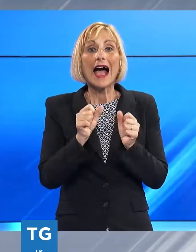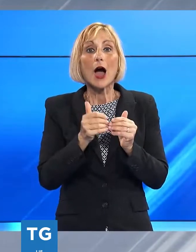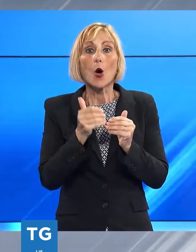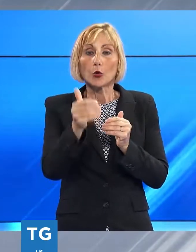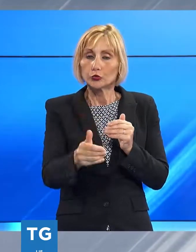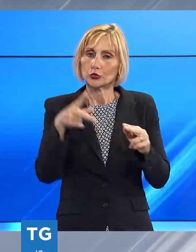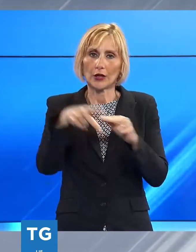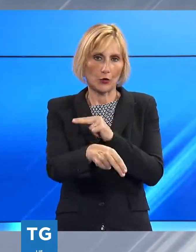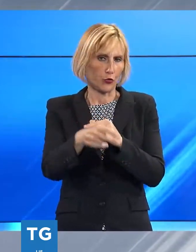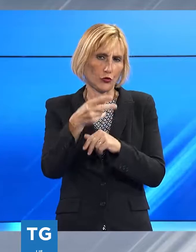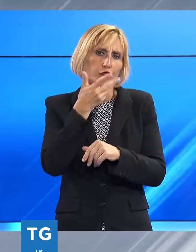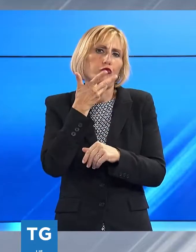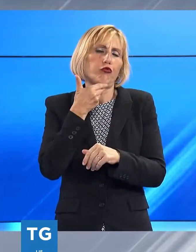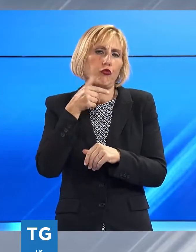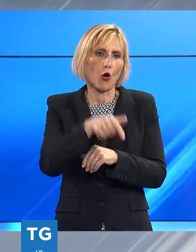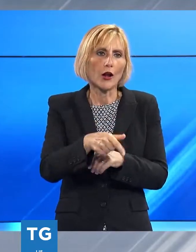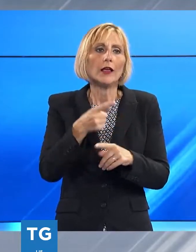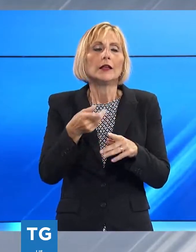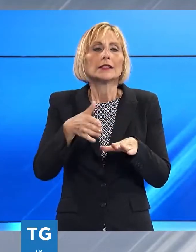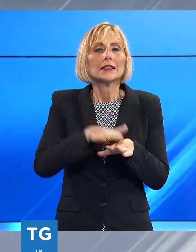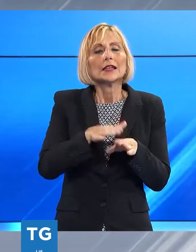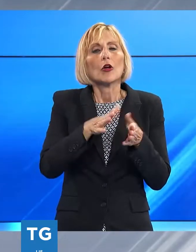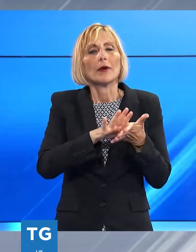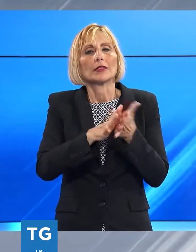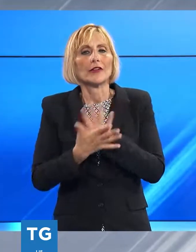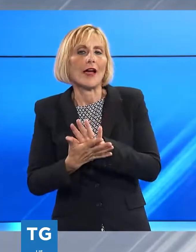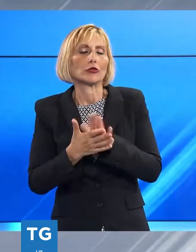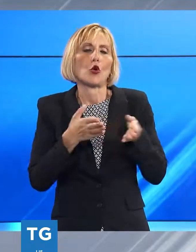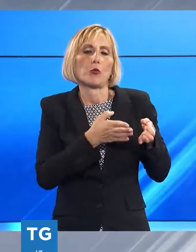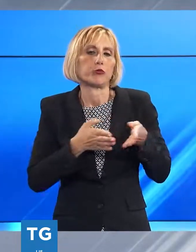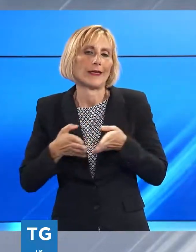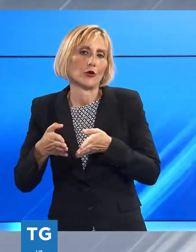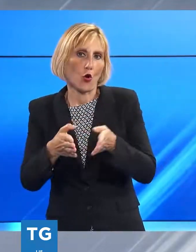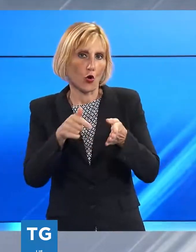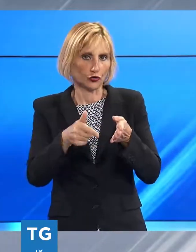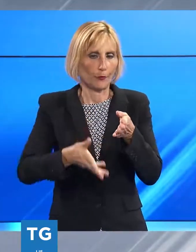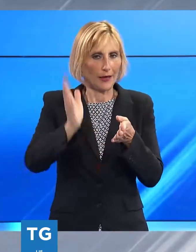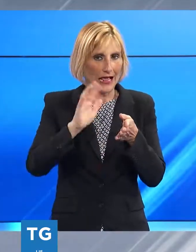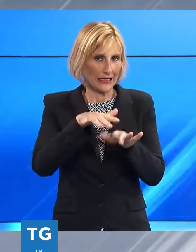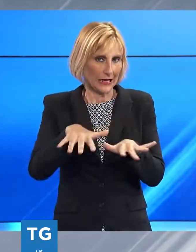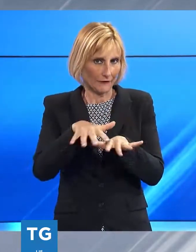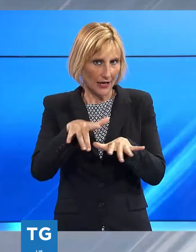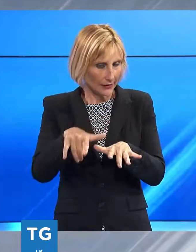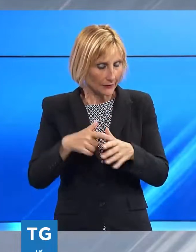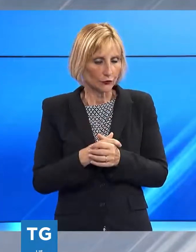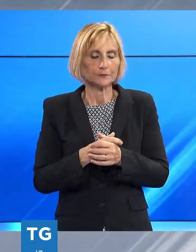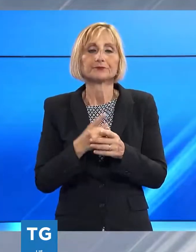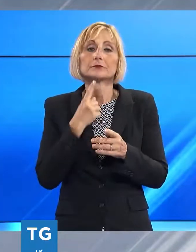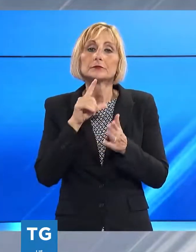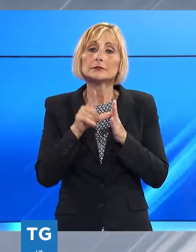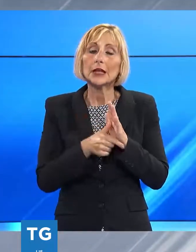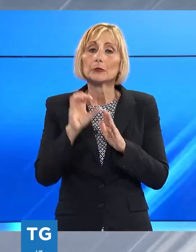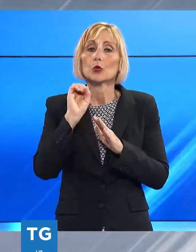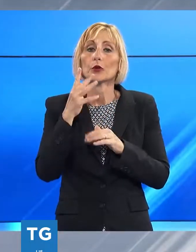detto diventerà di fatto un percorso alternativo al passaggio attraverso Castelnuovo in direzione Versilia accorciando la percorrenza di 15